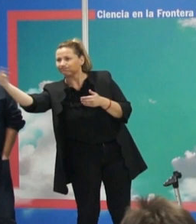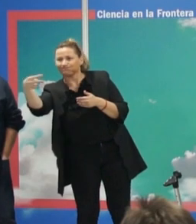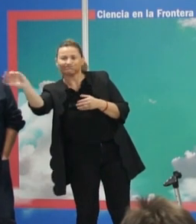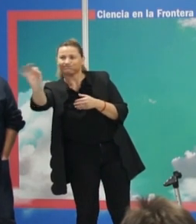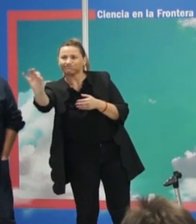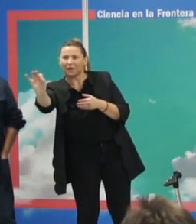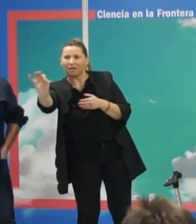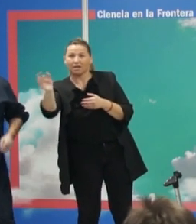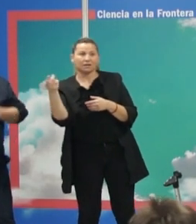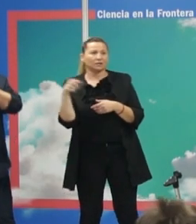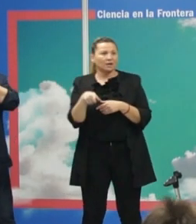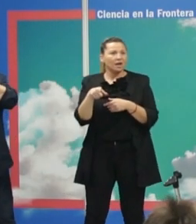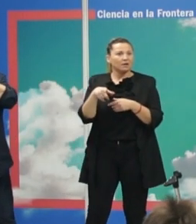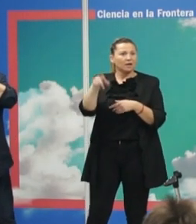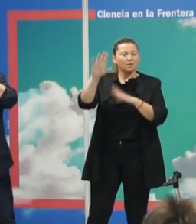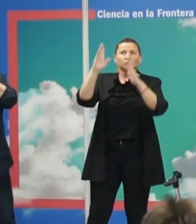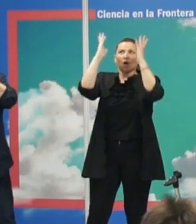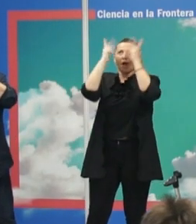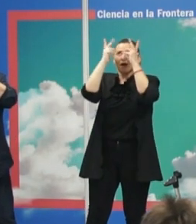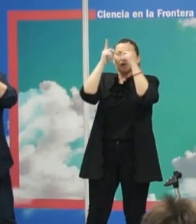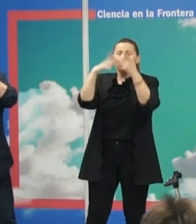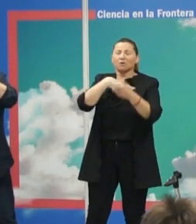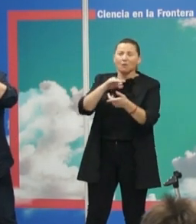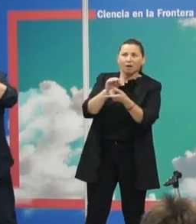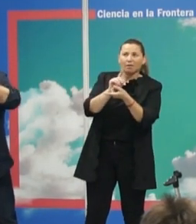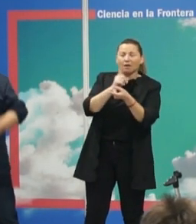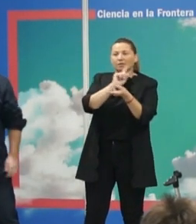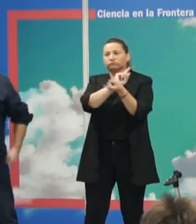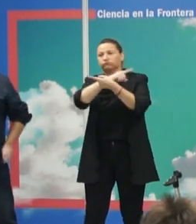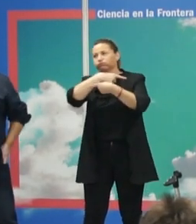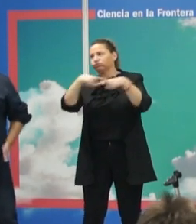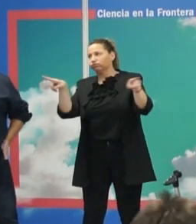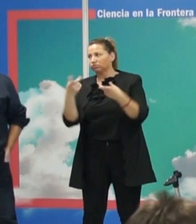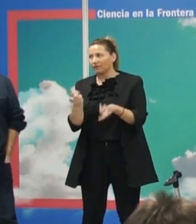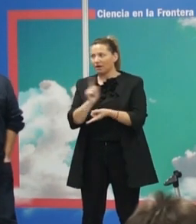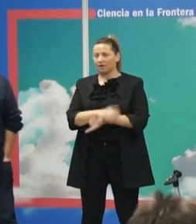hay muchos parámetros que pueden influir en la manera en la que la Vía Láctea Andromeda se aproxima.